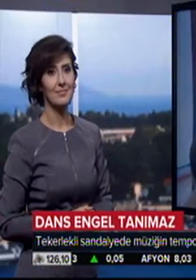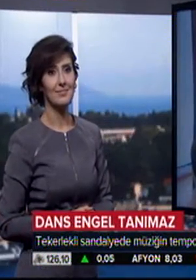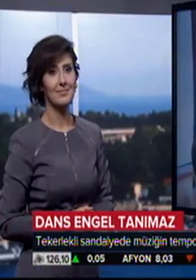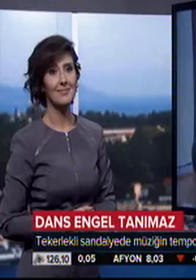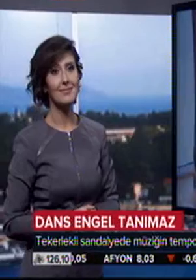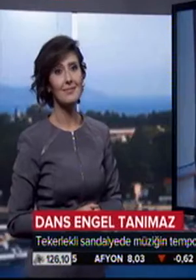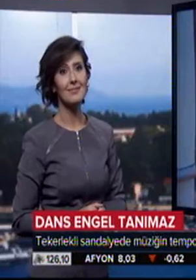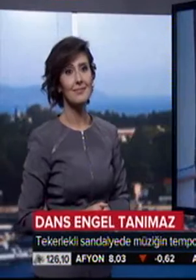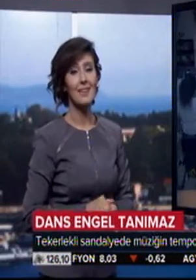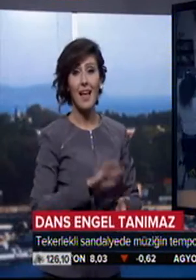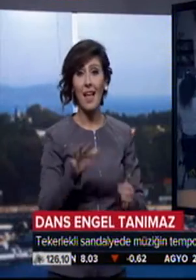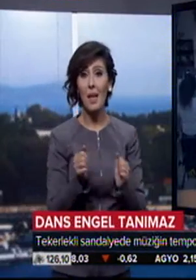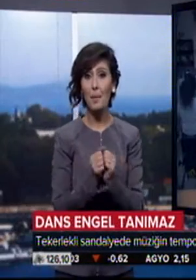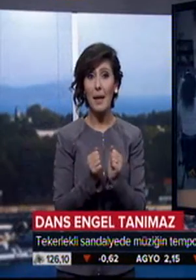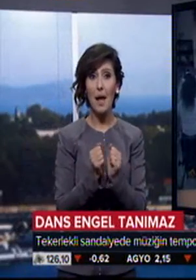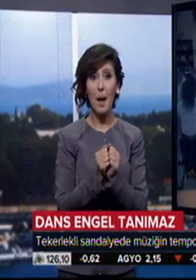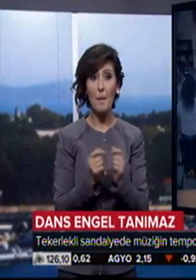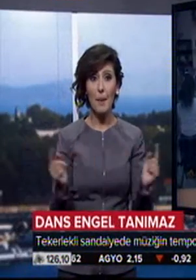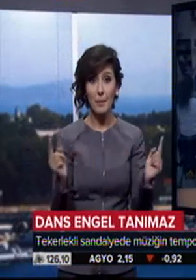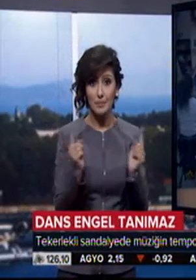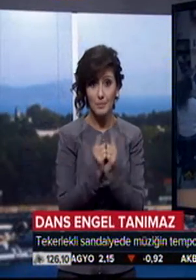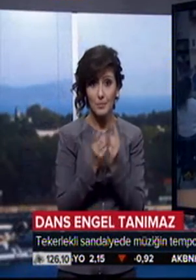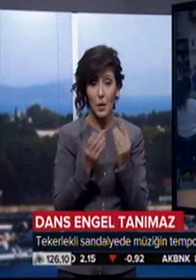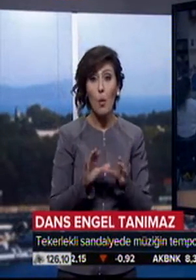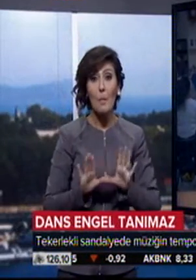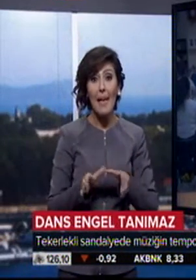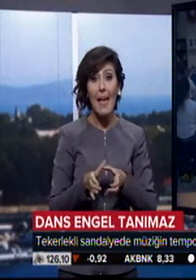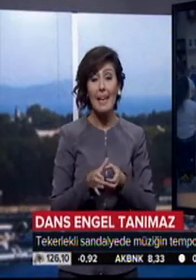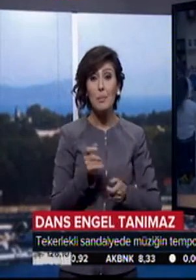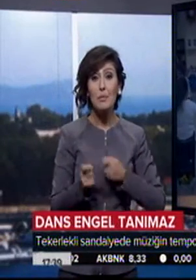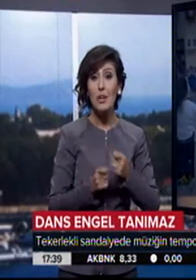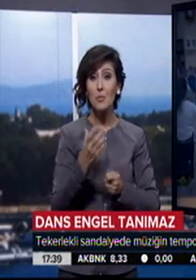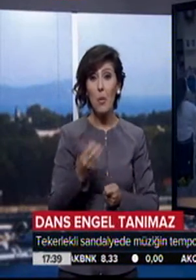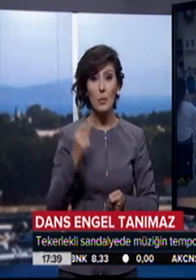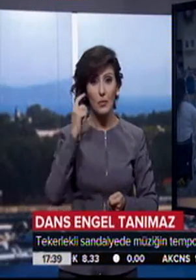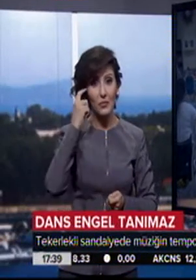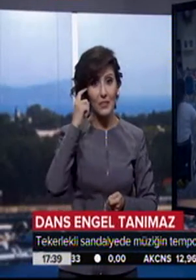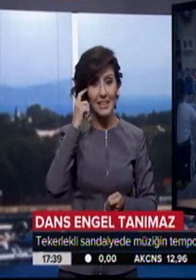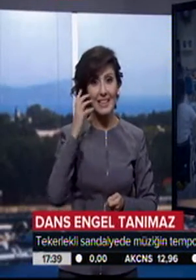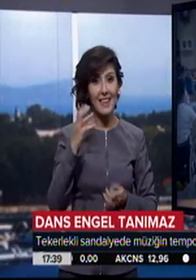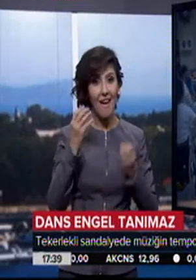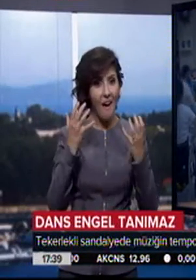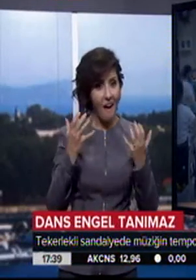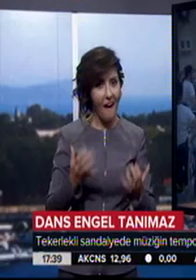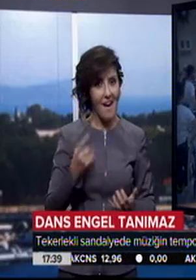Hep beraber bir araya geldiğimizde bunun bir ekip çalışması olduğunun fikri daha da ağır ve baskın olunca